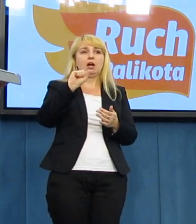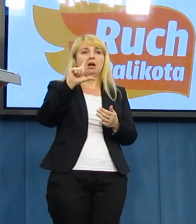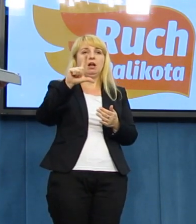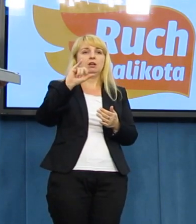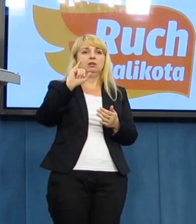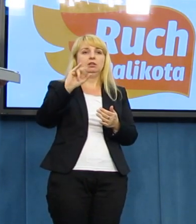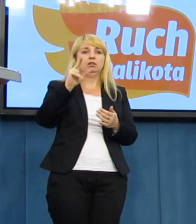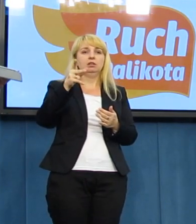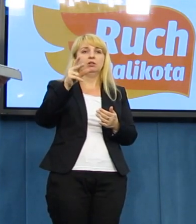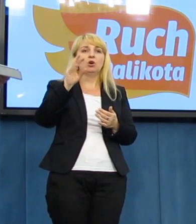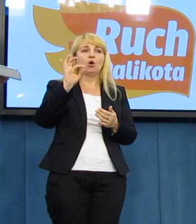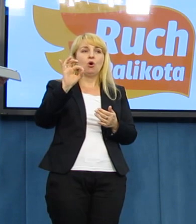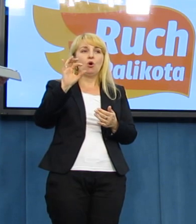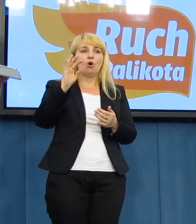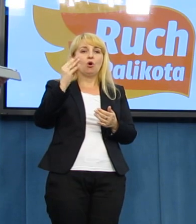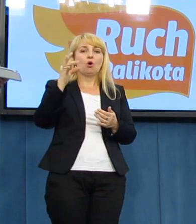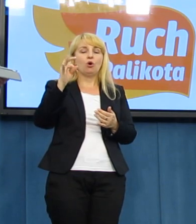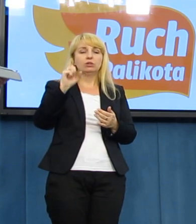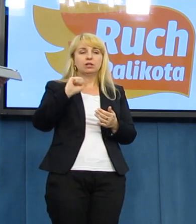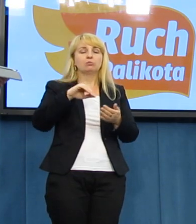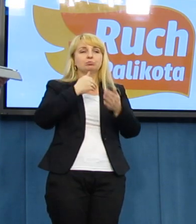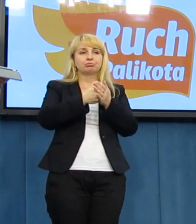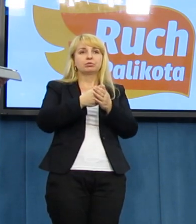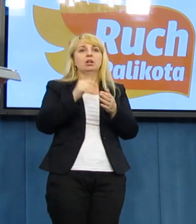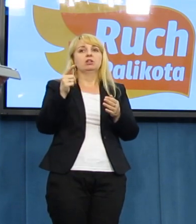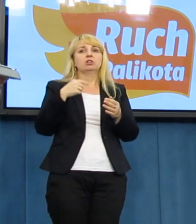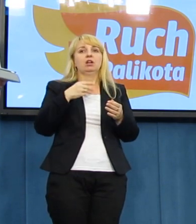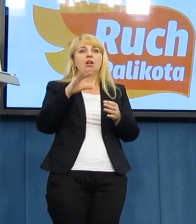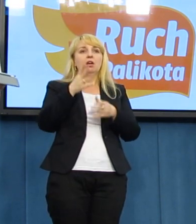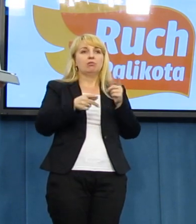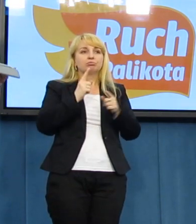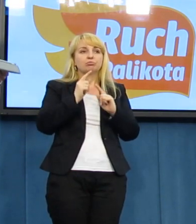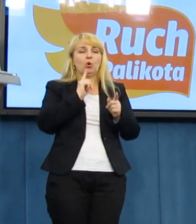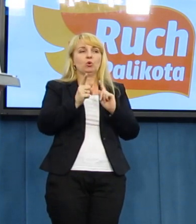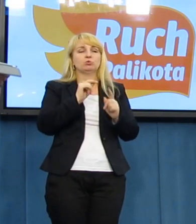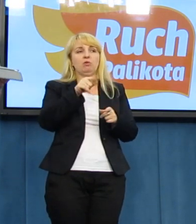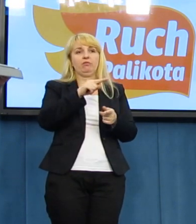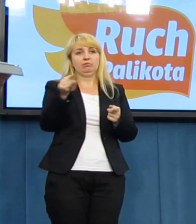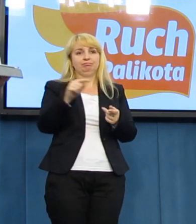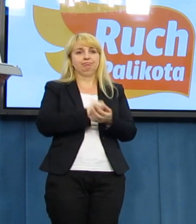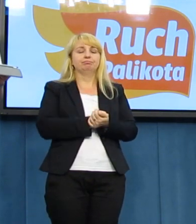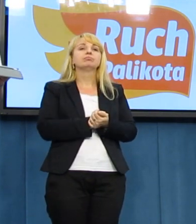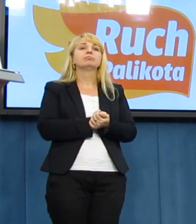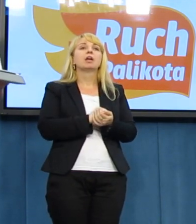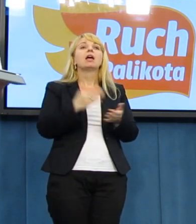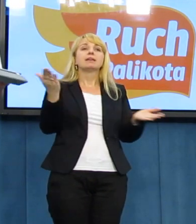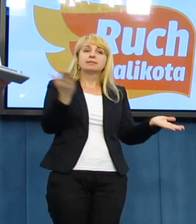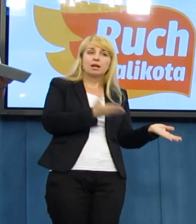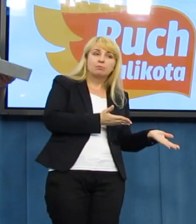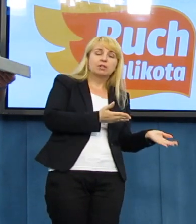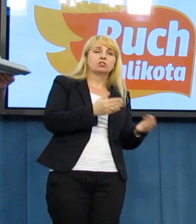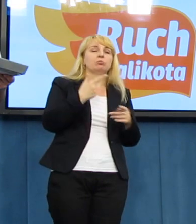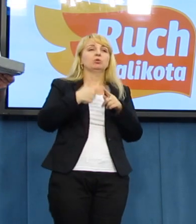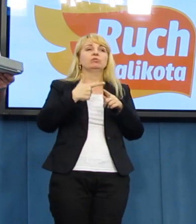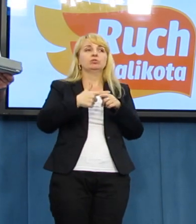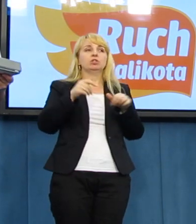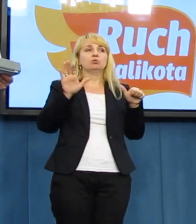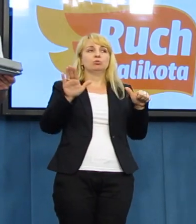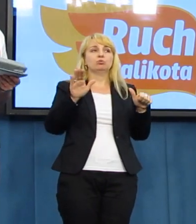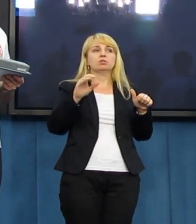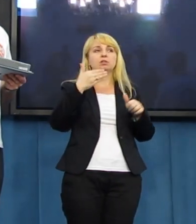przekonując nawet tak wydawałoby się nieprzekonanych do tej kwestii. Na zakończenie jeszcze raz serdecznie zapraszamy. 26